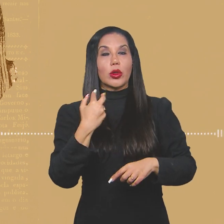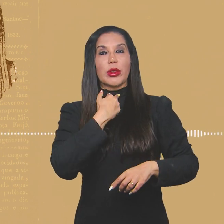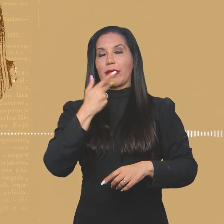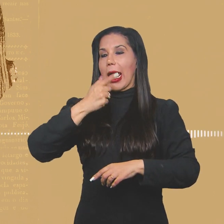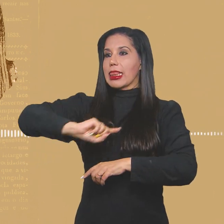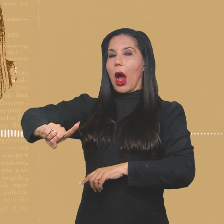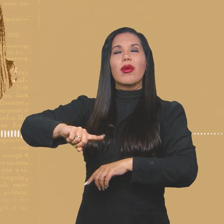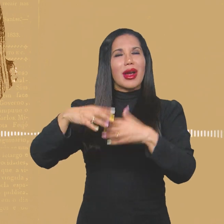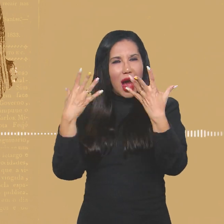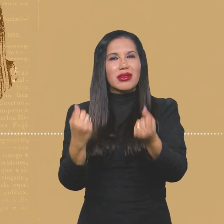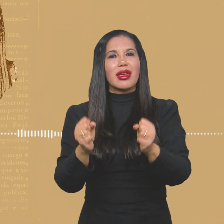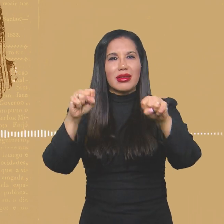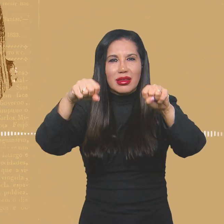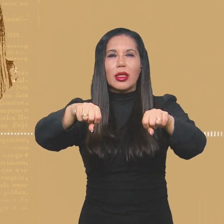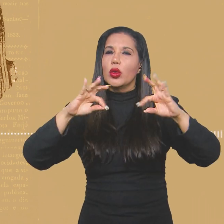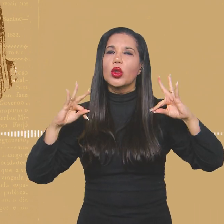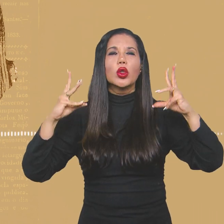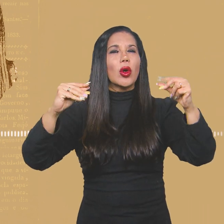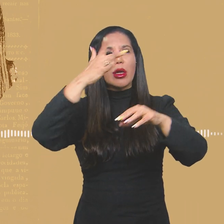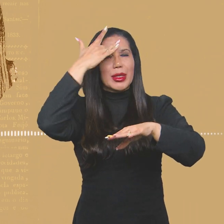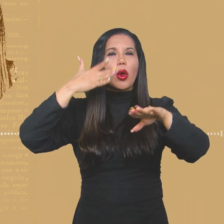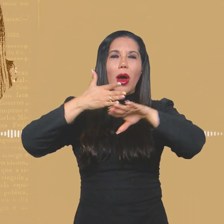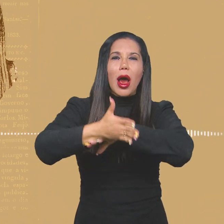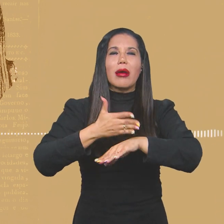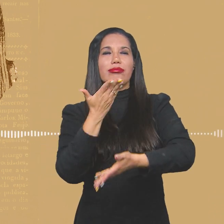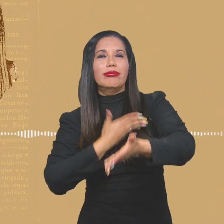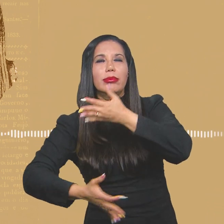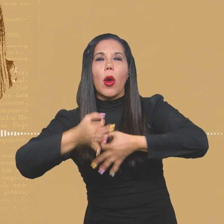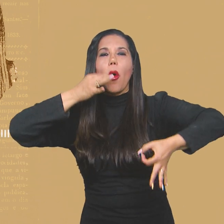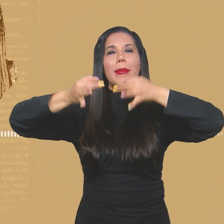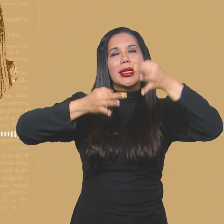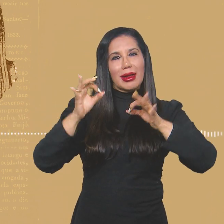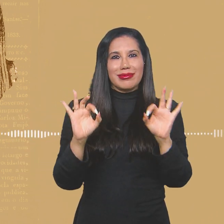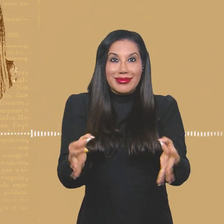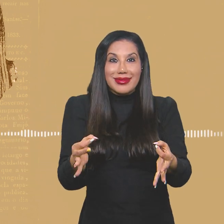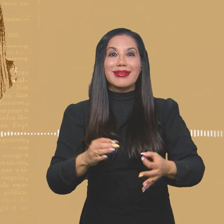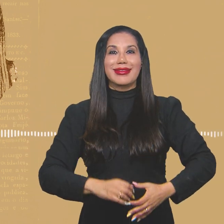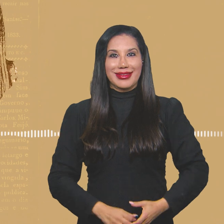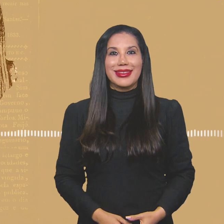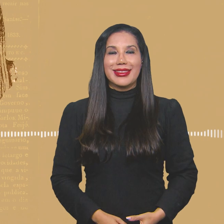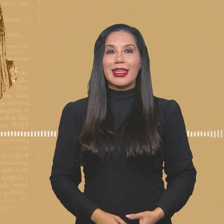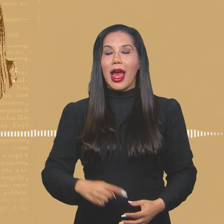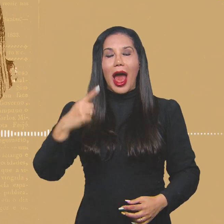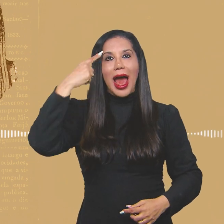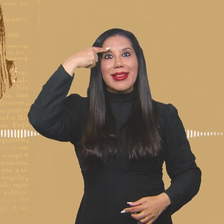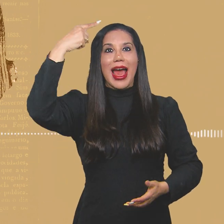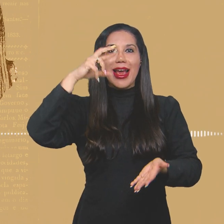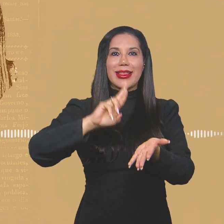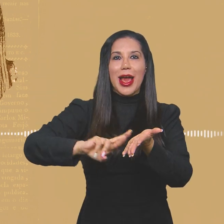podíamos chegar e dizer assim, não, vocês não vão participar. Todo mundo participava, todo mundo opinava, né? A ideia